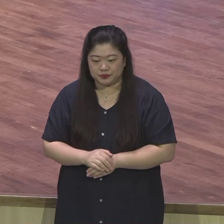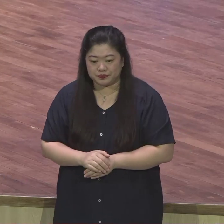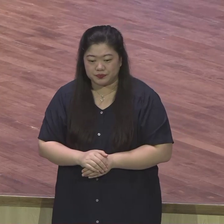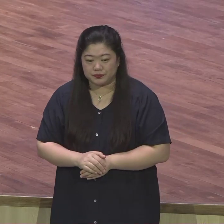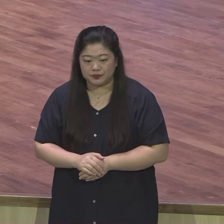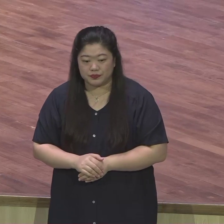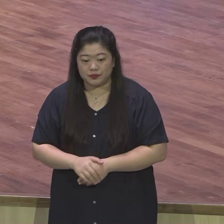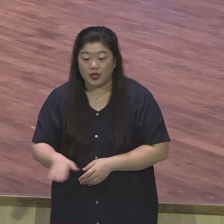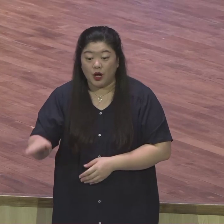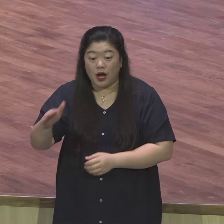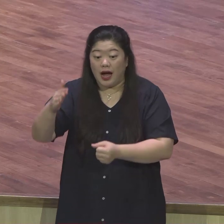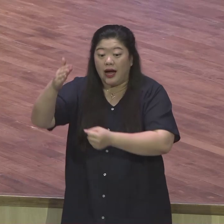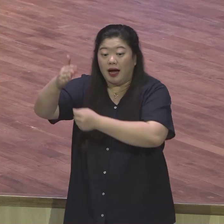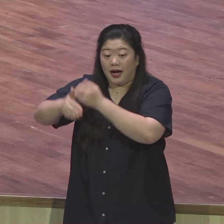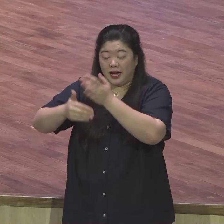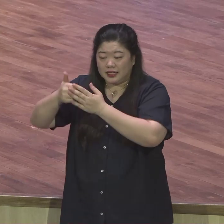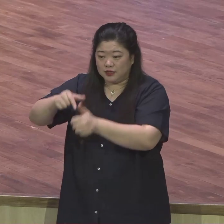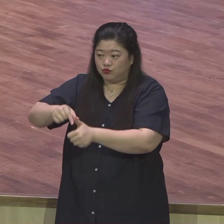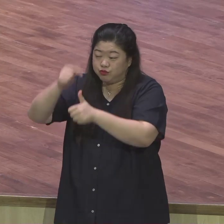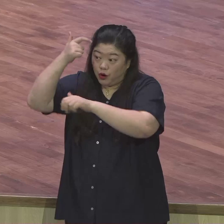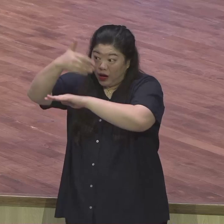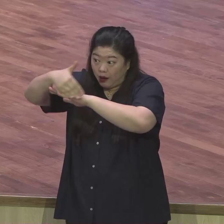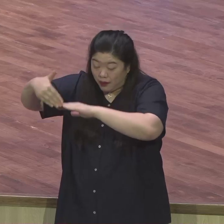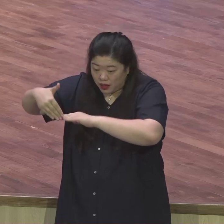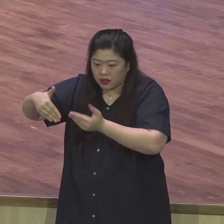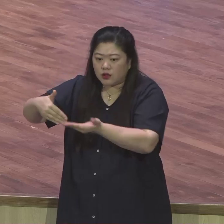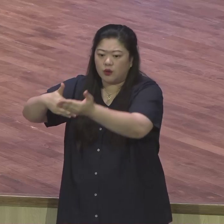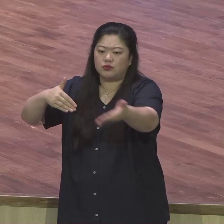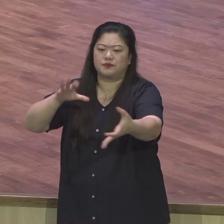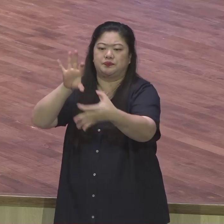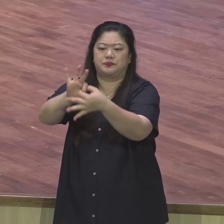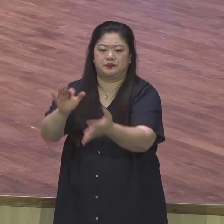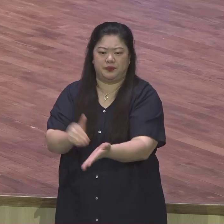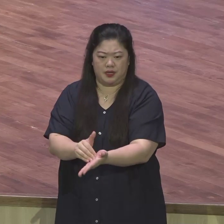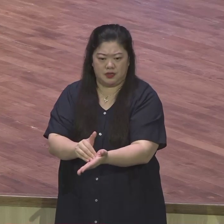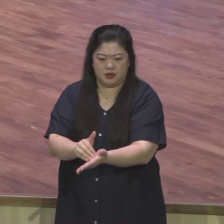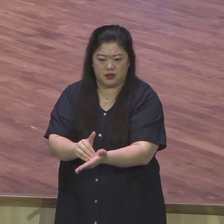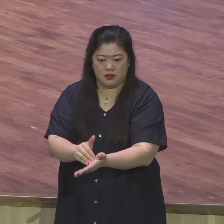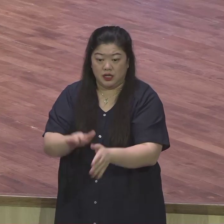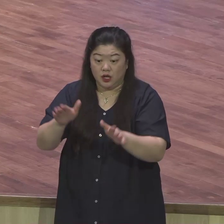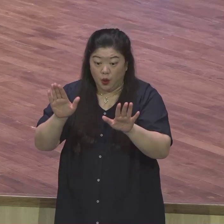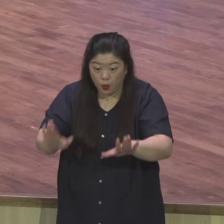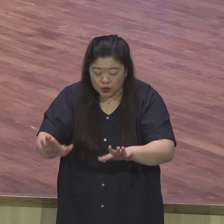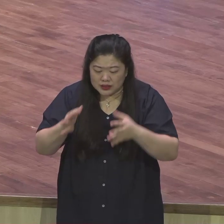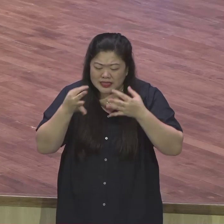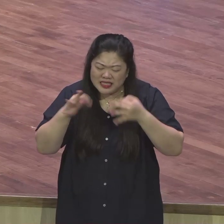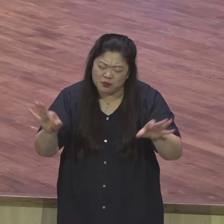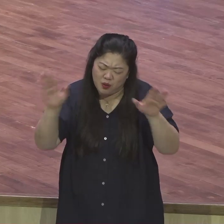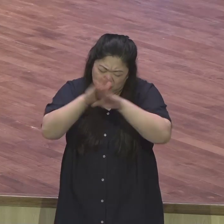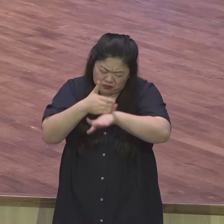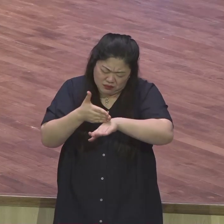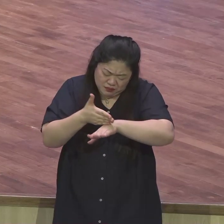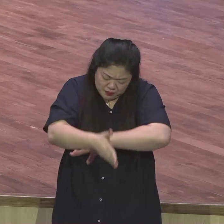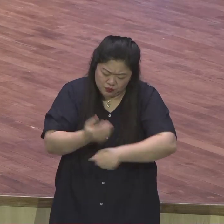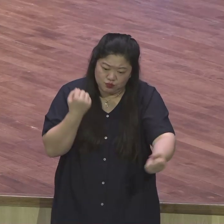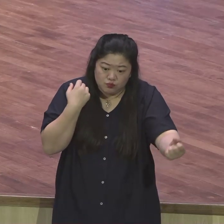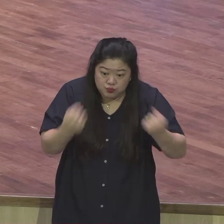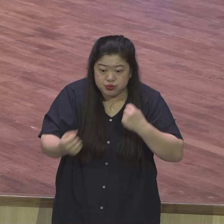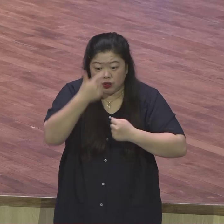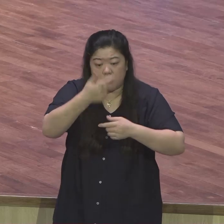듣게 하지 않습니다 이 메시지 듣는 자체가 여러분 여운 게 나온 자체가 벌써 여러분 다릅니다 은약에 집중한 요셉처럼 하나는